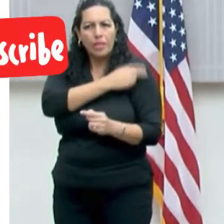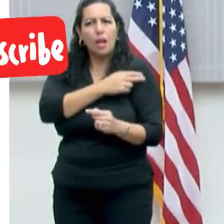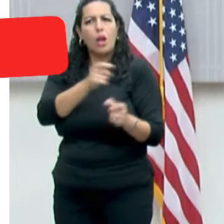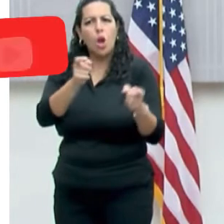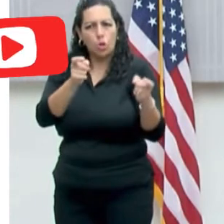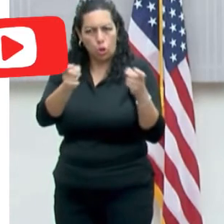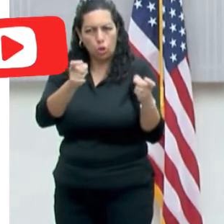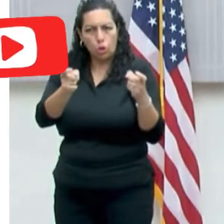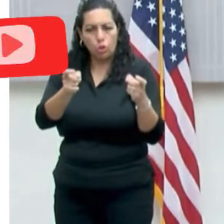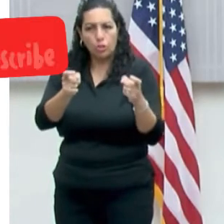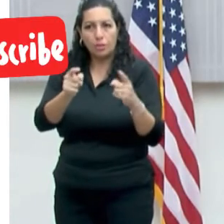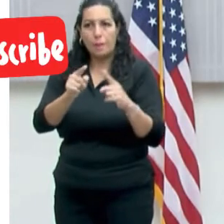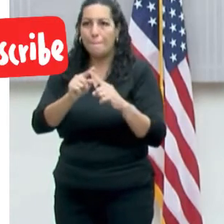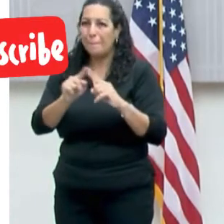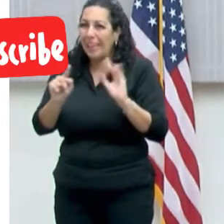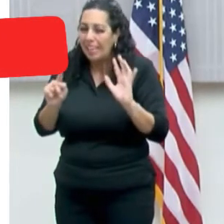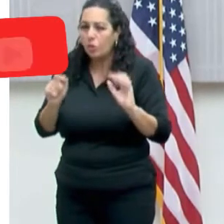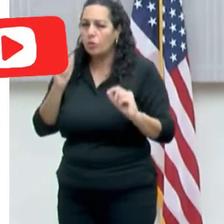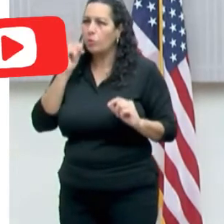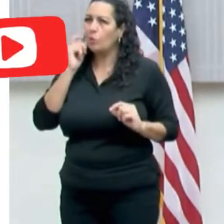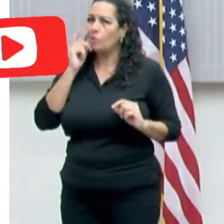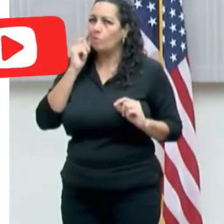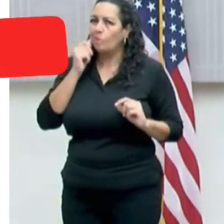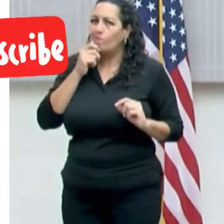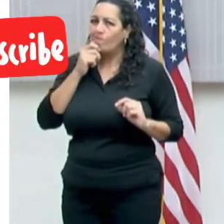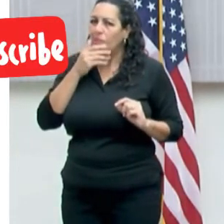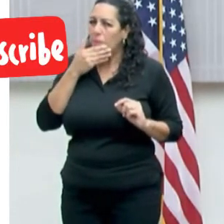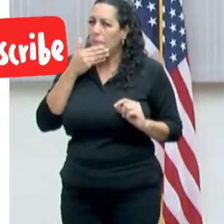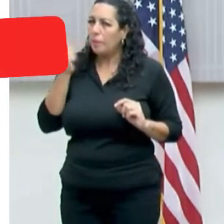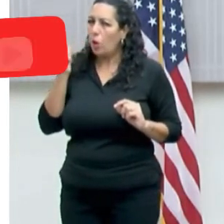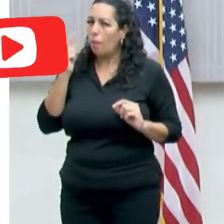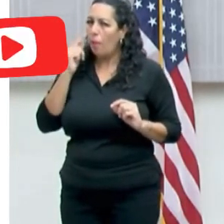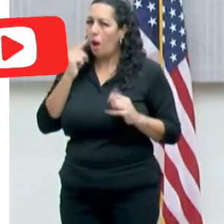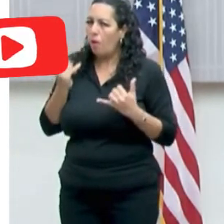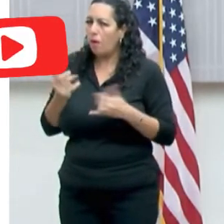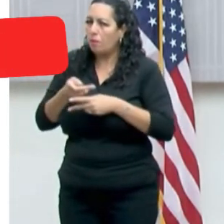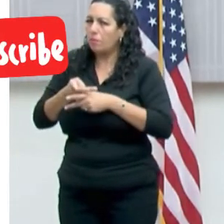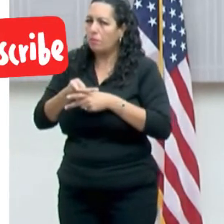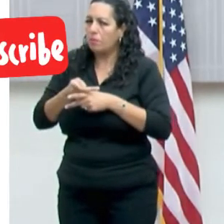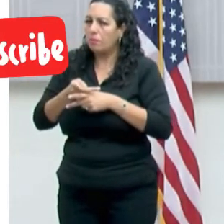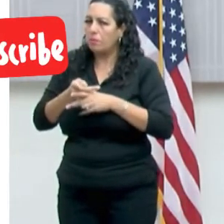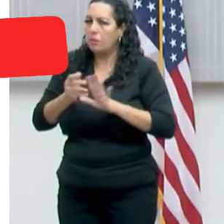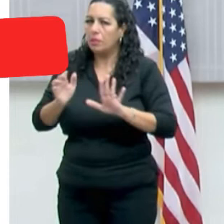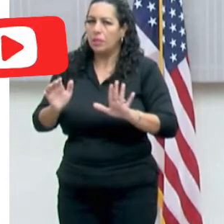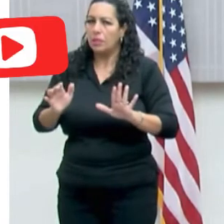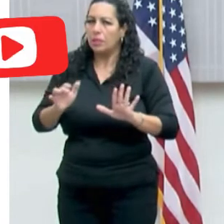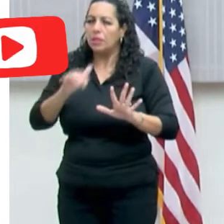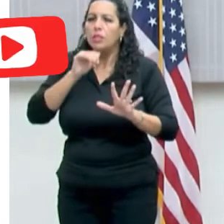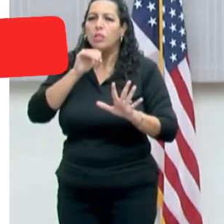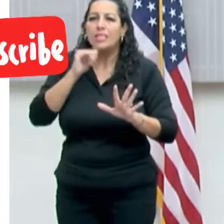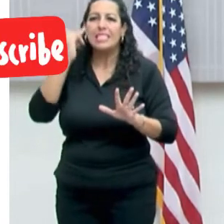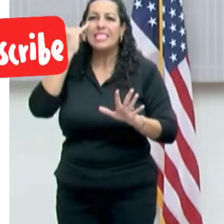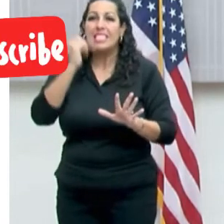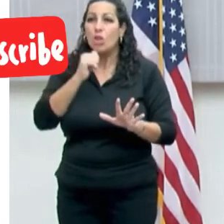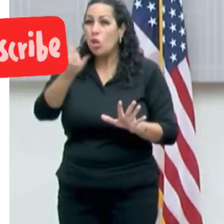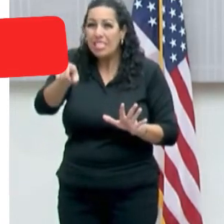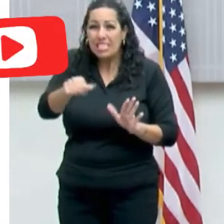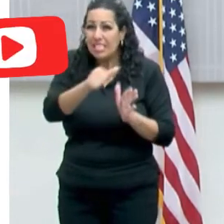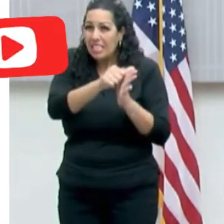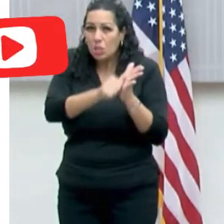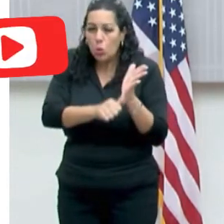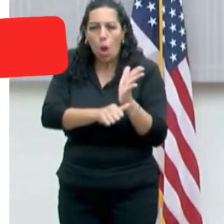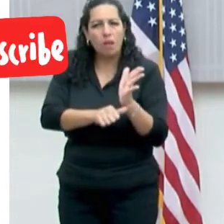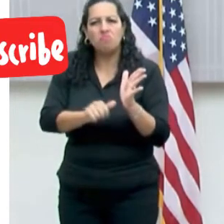como una medida cautelar he ordenado que no se lleven a cabo cirugías electivas que